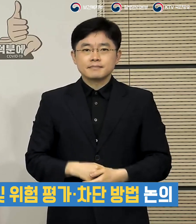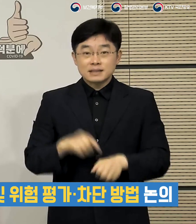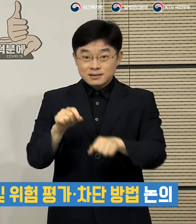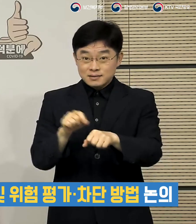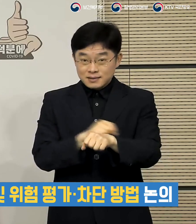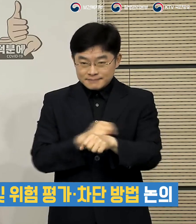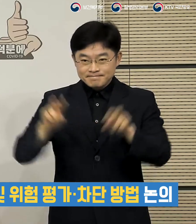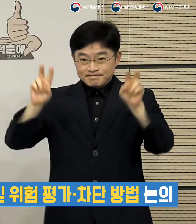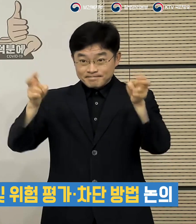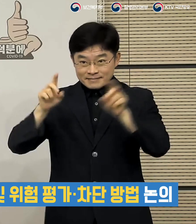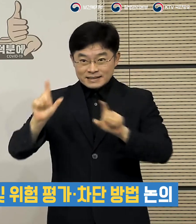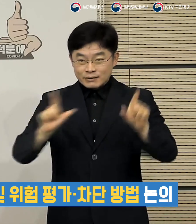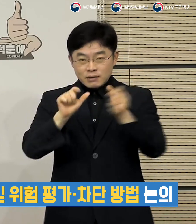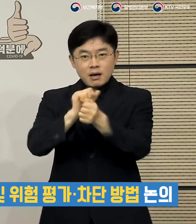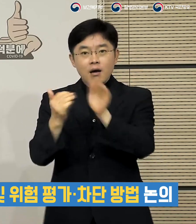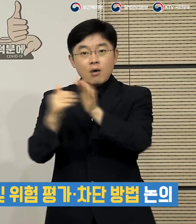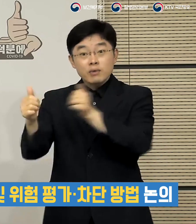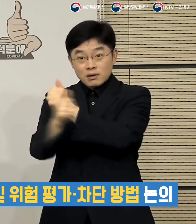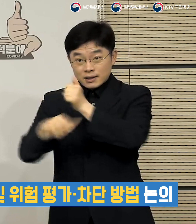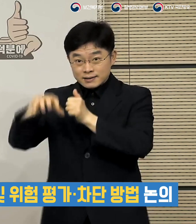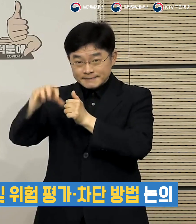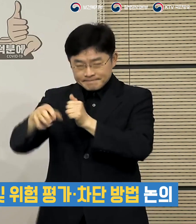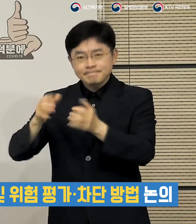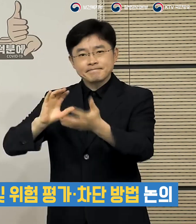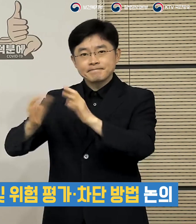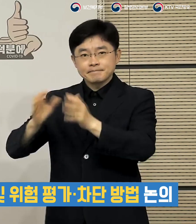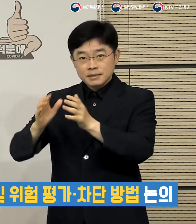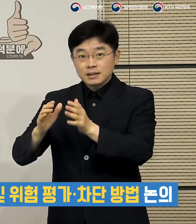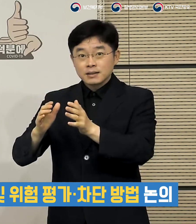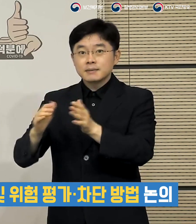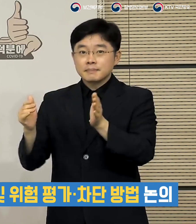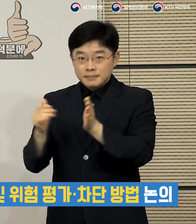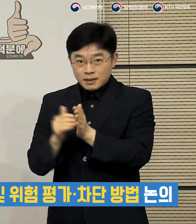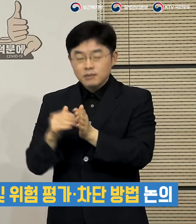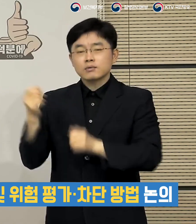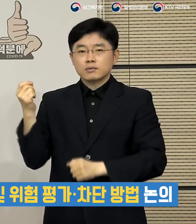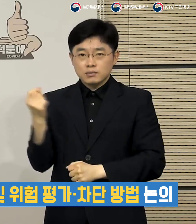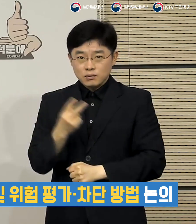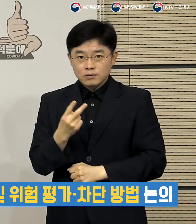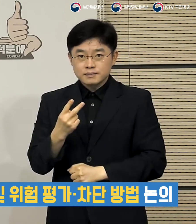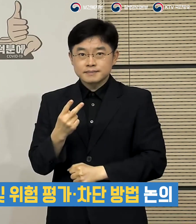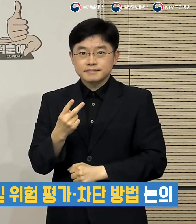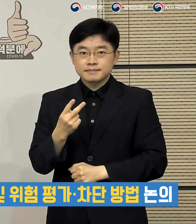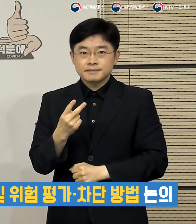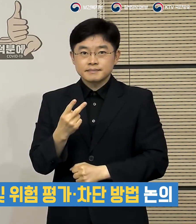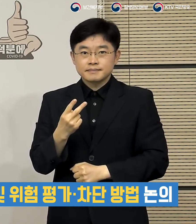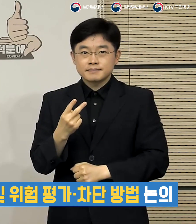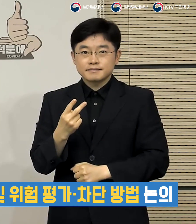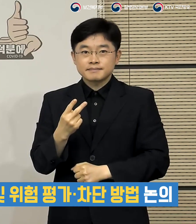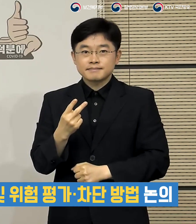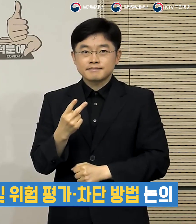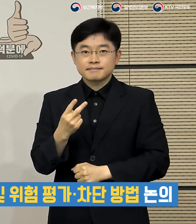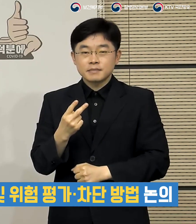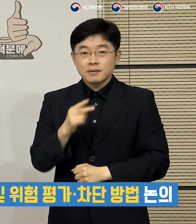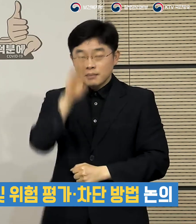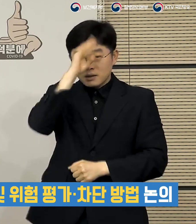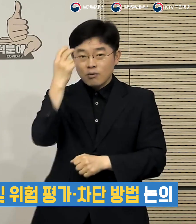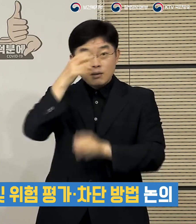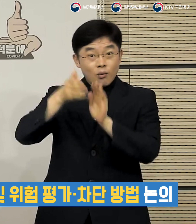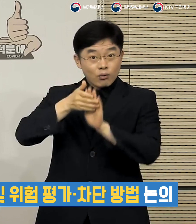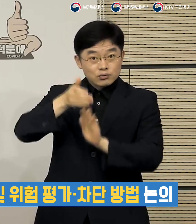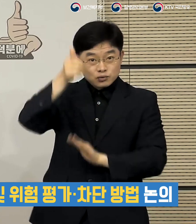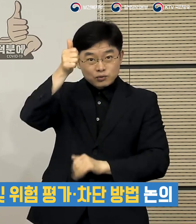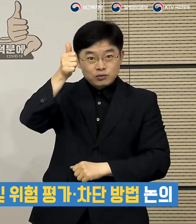생활방역위원회에서도 이러한 논의들이 진행될 수 있도록 할 뿐만이 아니라 관련 질병관리본부를